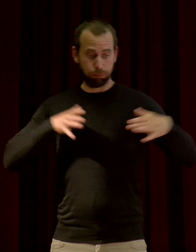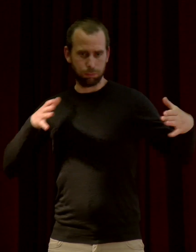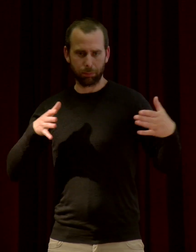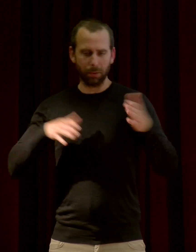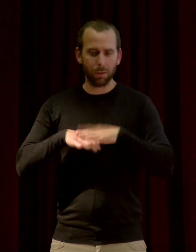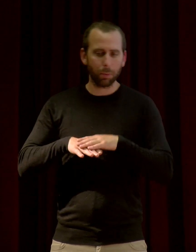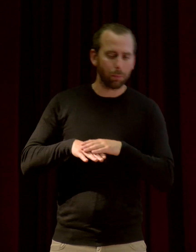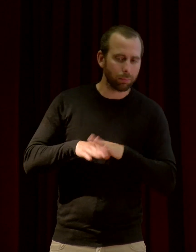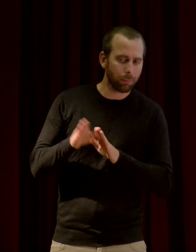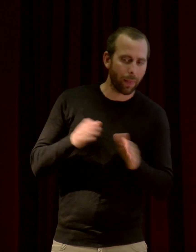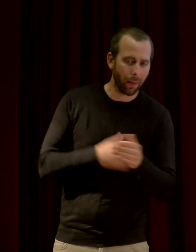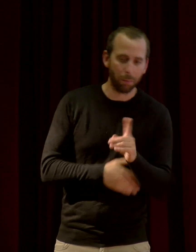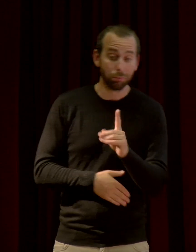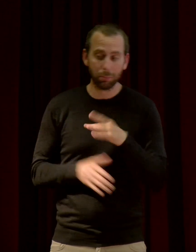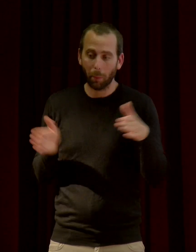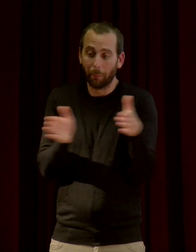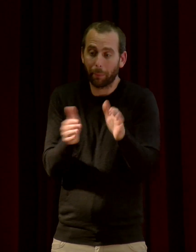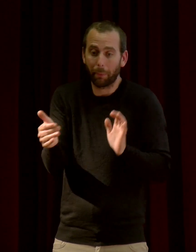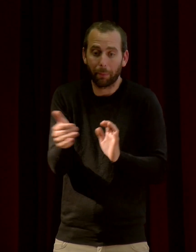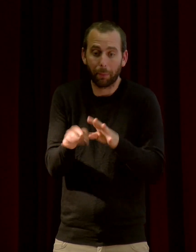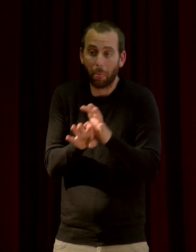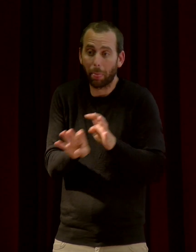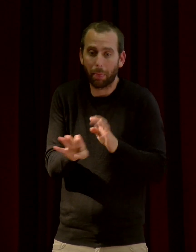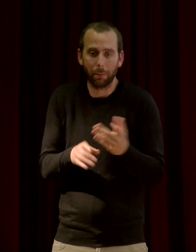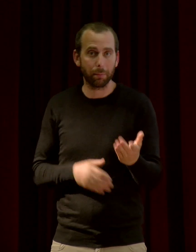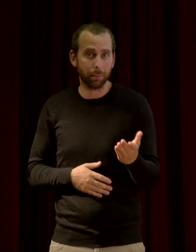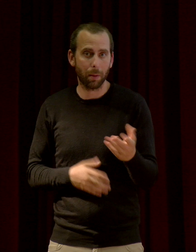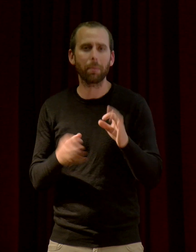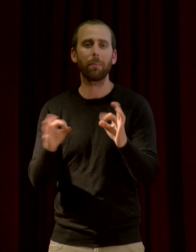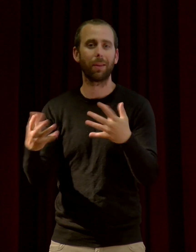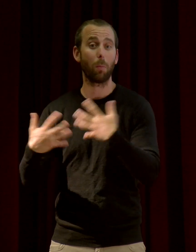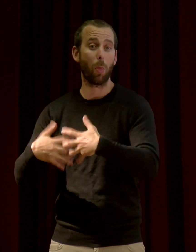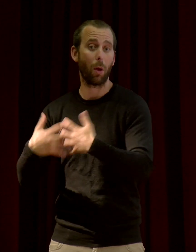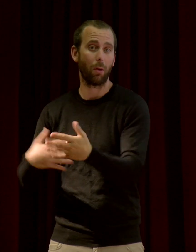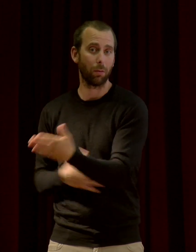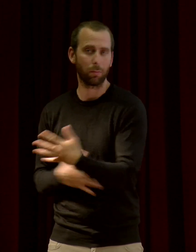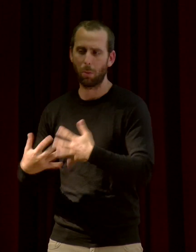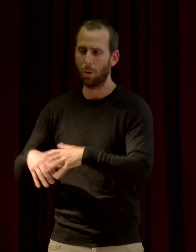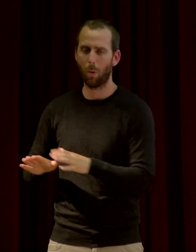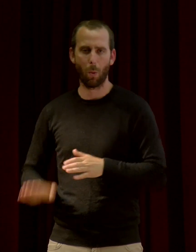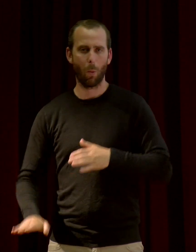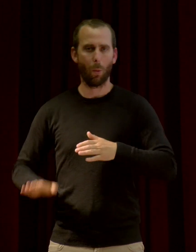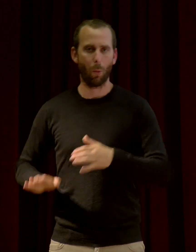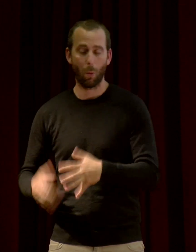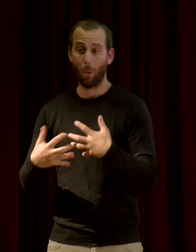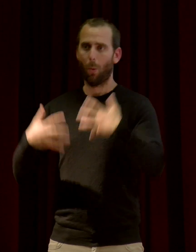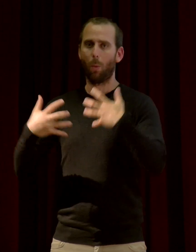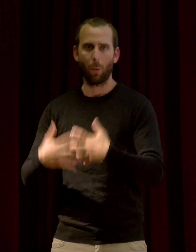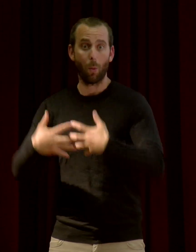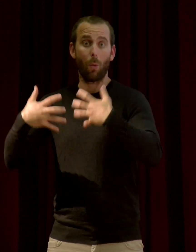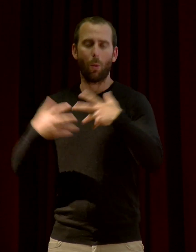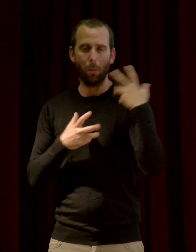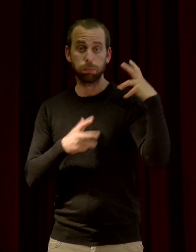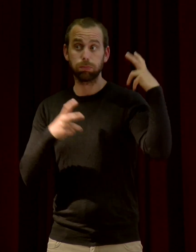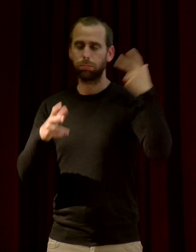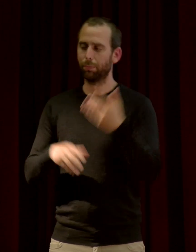c'est typiquement aussi le bruit des moteurs. C'est que l'on fait croire que l'on est plus fort que ce que l'on est. Donc, c'est une expansion de soi-même. Sur